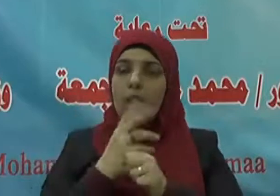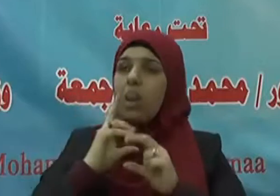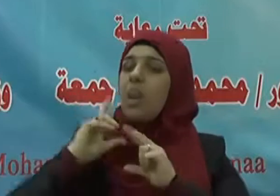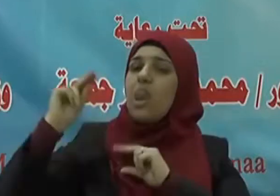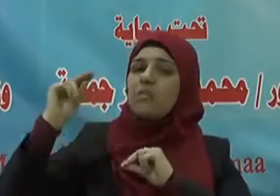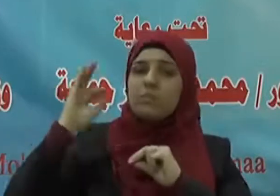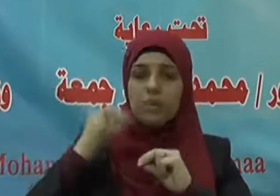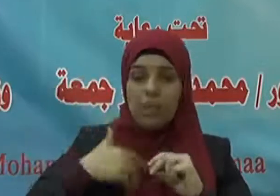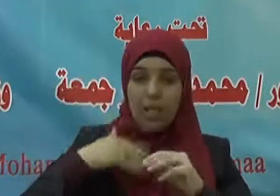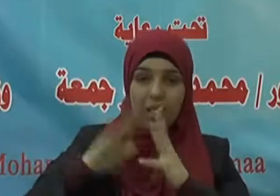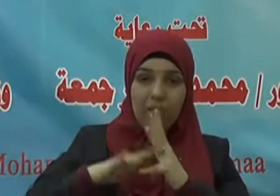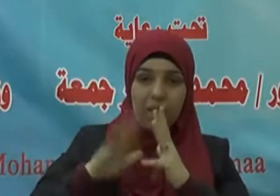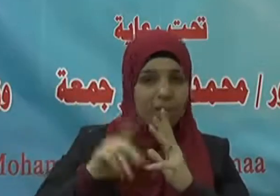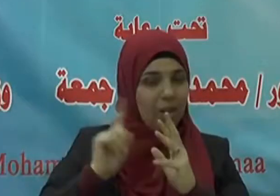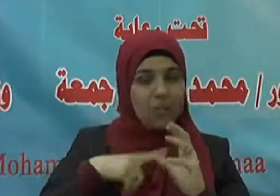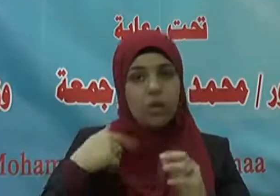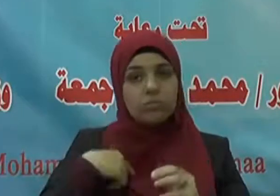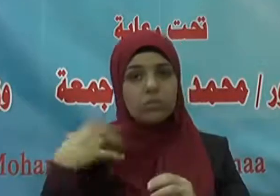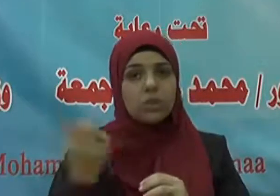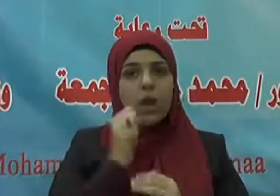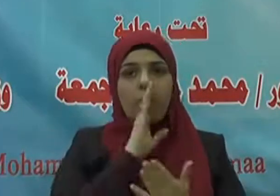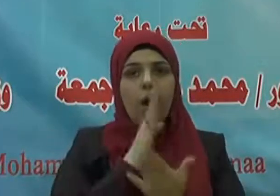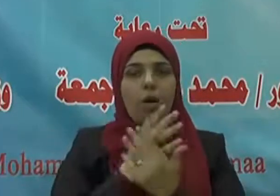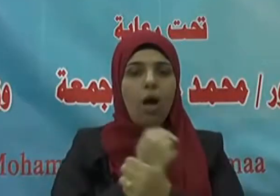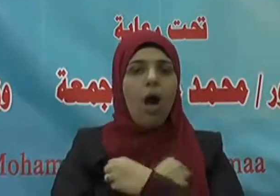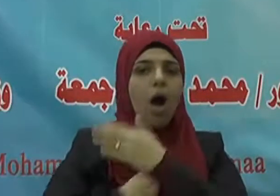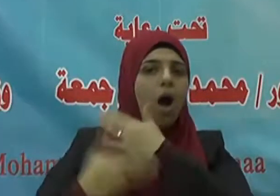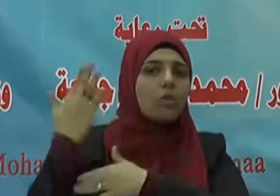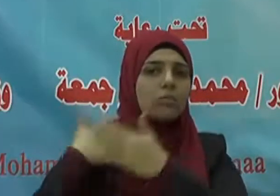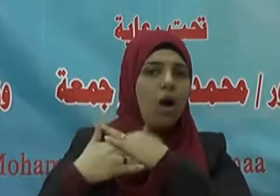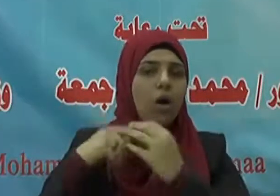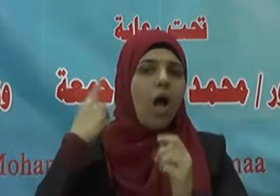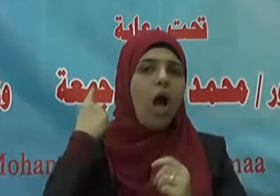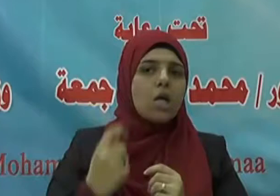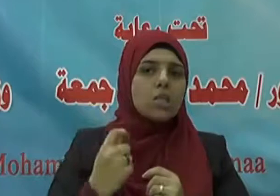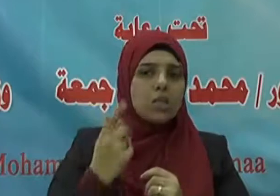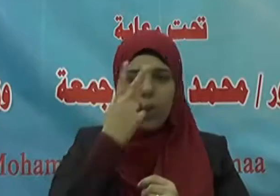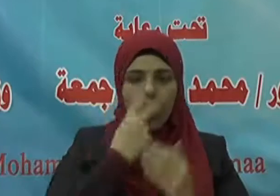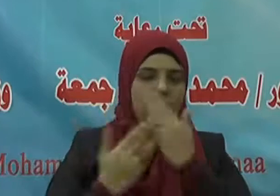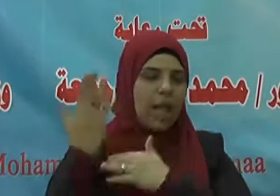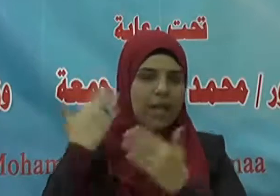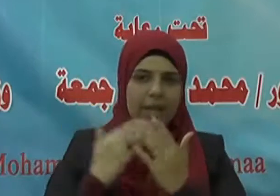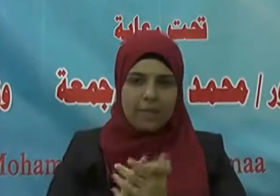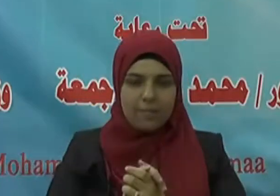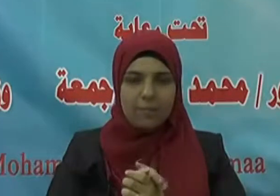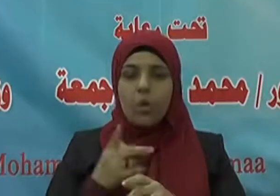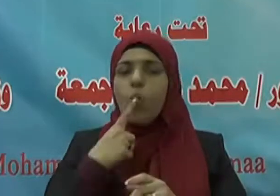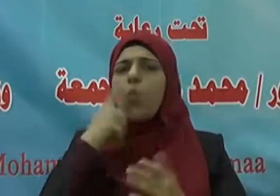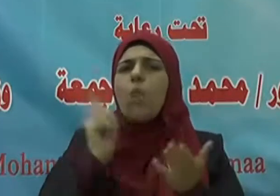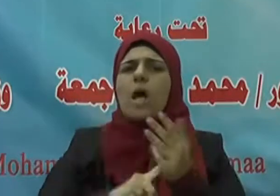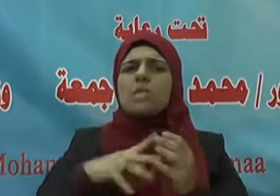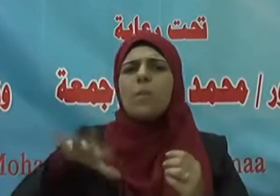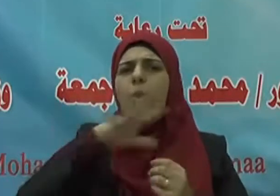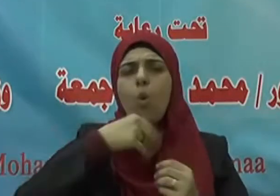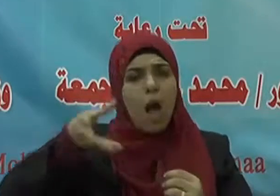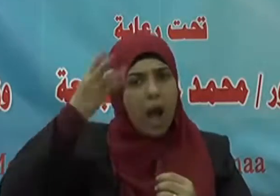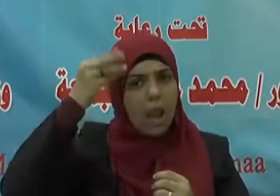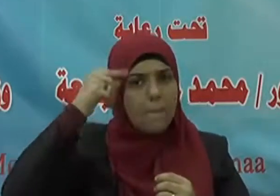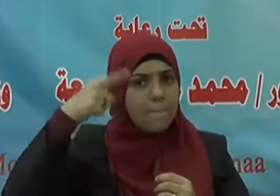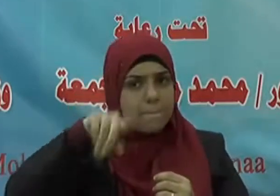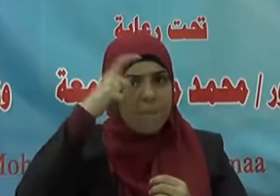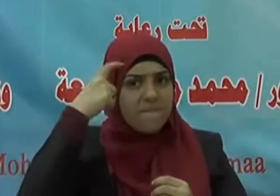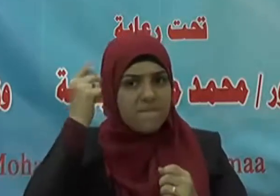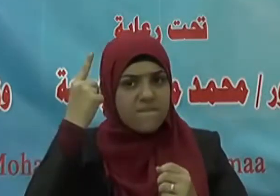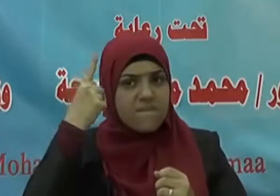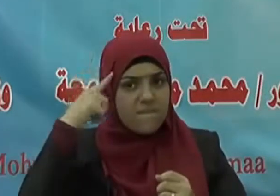جهدًا من غيرنا فنحن أصحاب الحضارة والأصالة والتاريخ ولا بد أن نعلم